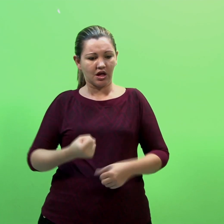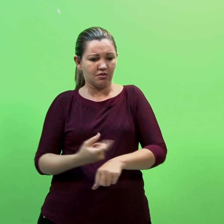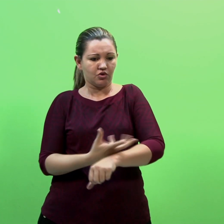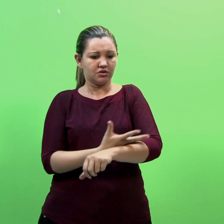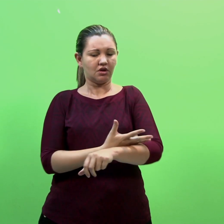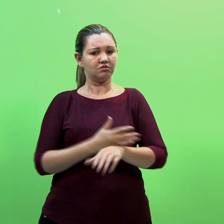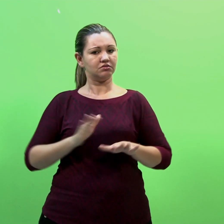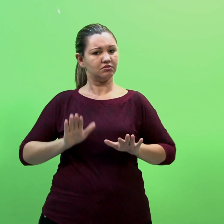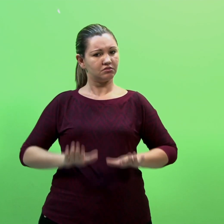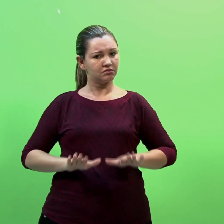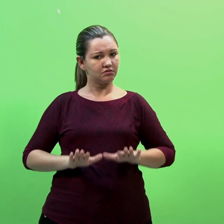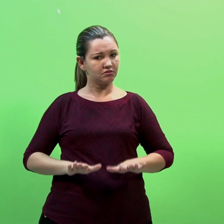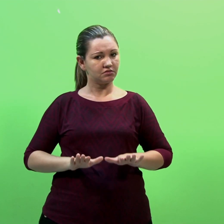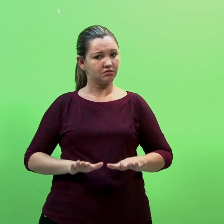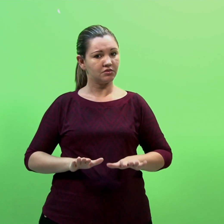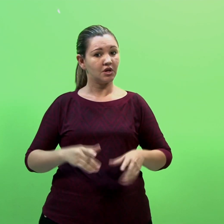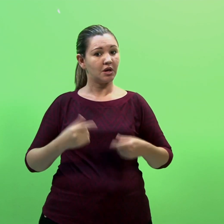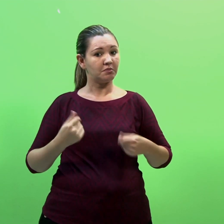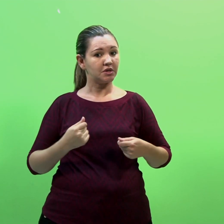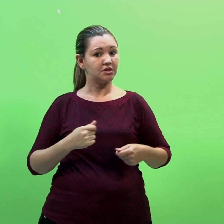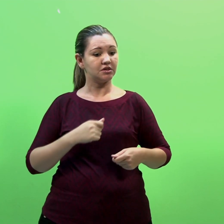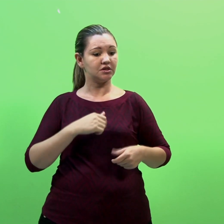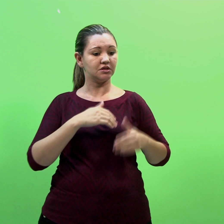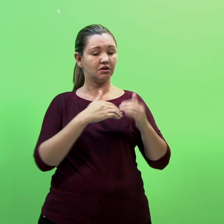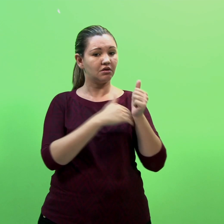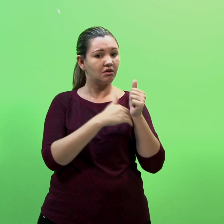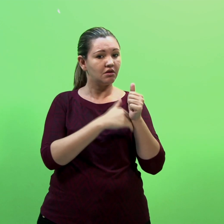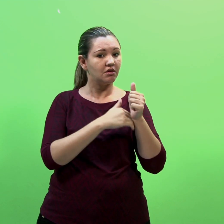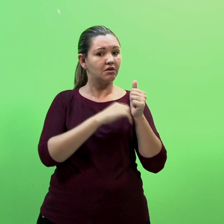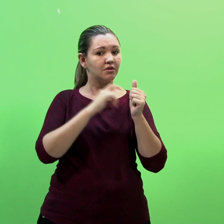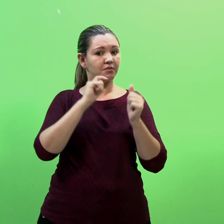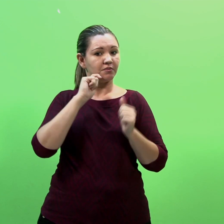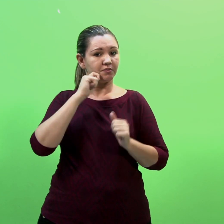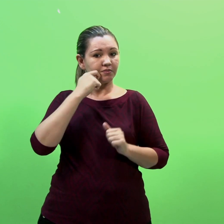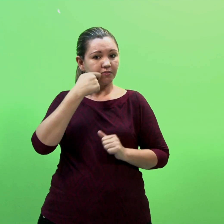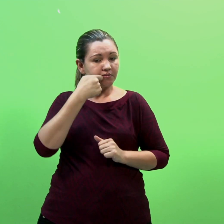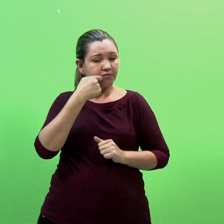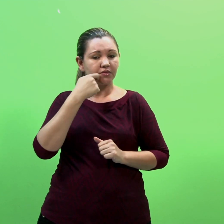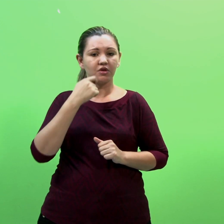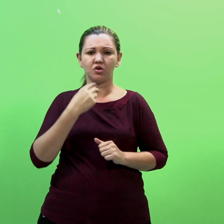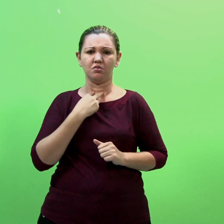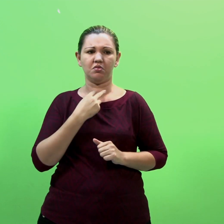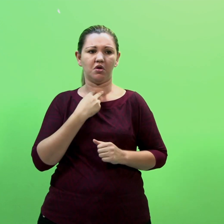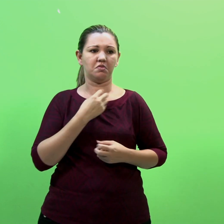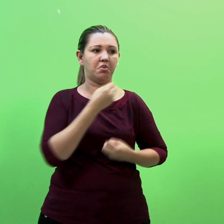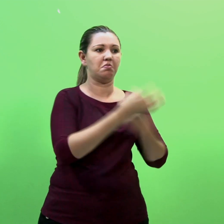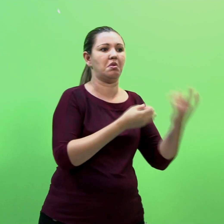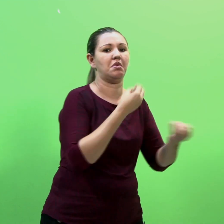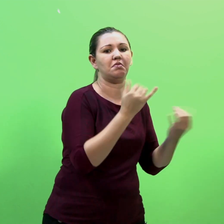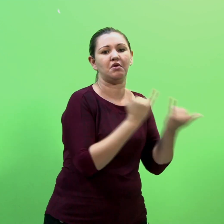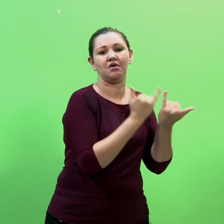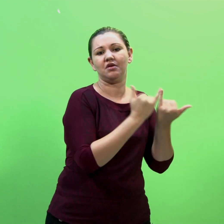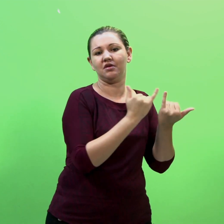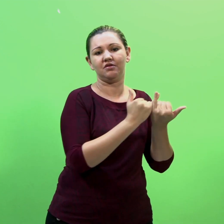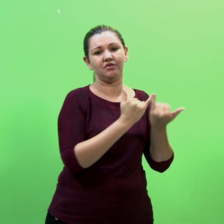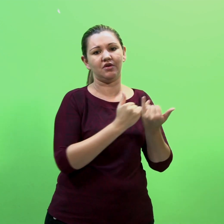emocional Ele guardará informações confidenciais e não poderá atrair confidências as quais foram confiadas a ele